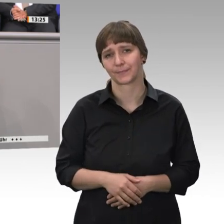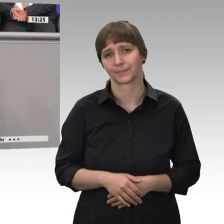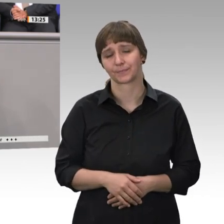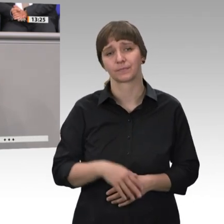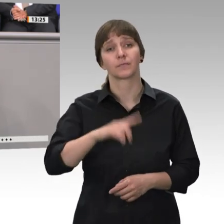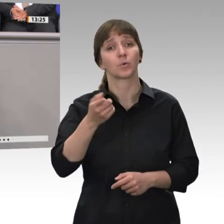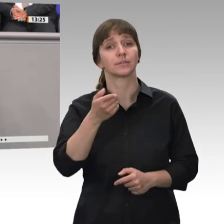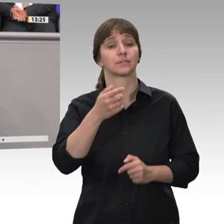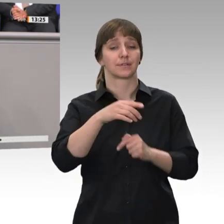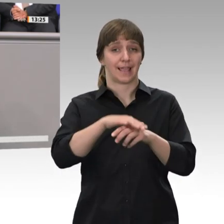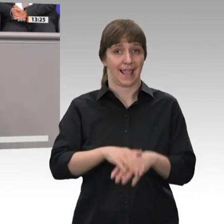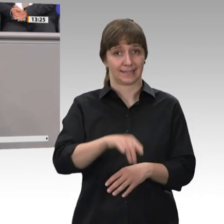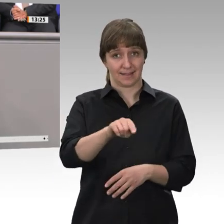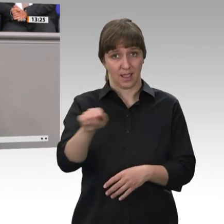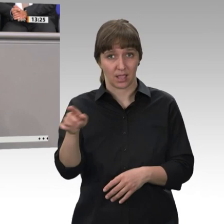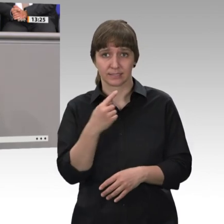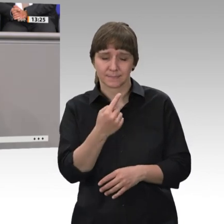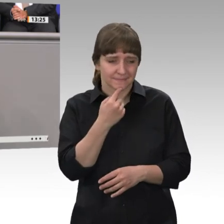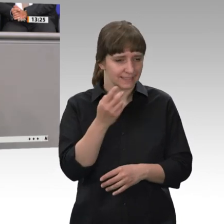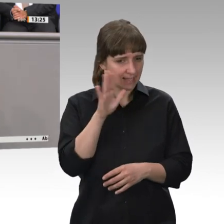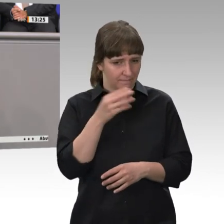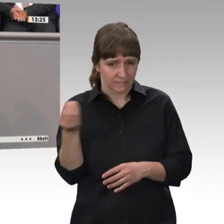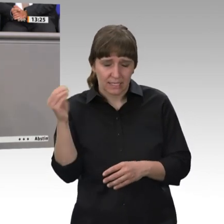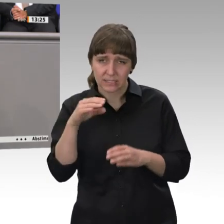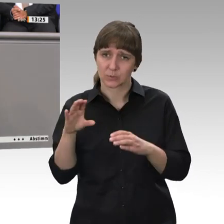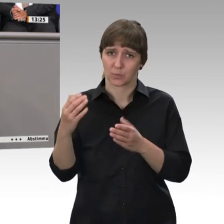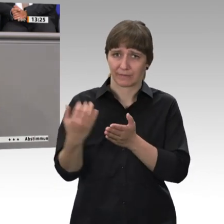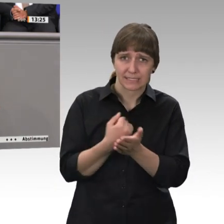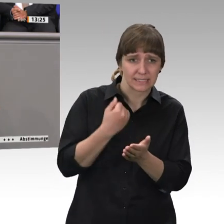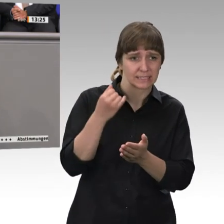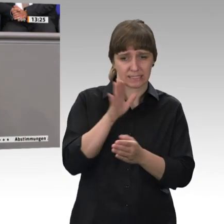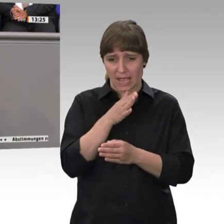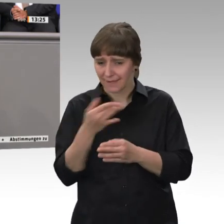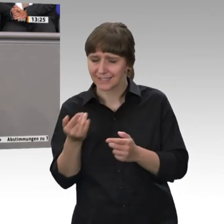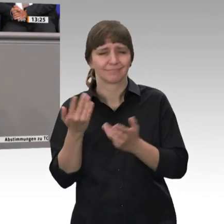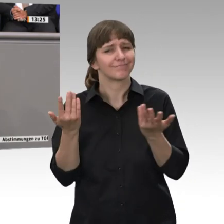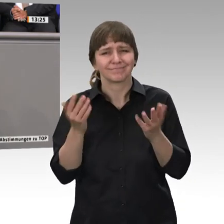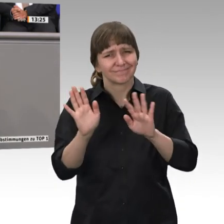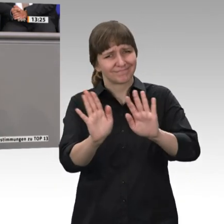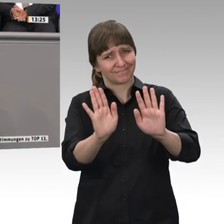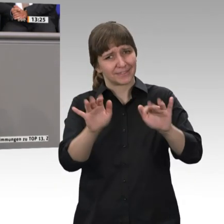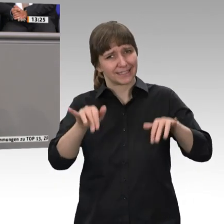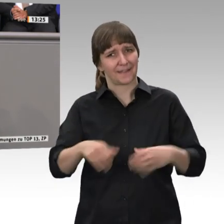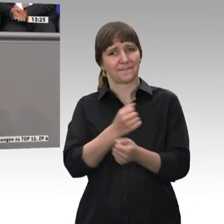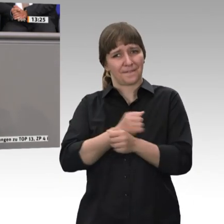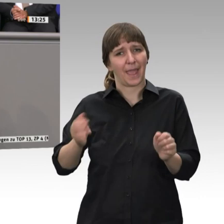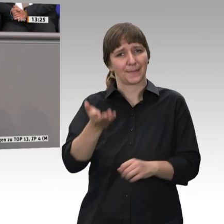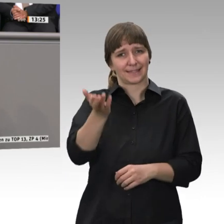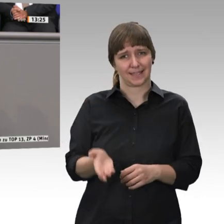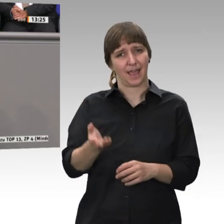um sein Zuverdienst fürchten müssen. Hierfür werden entsprechende Freibeträge eingerichtet, die dann unschädlich